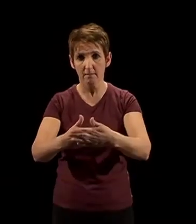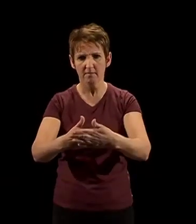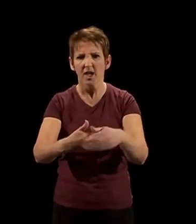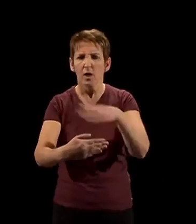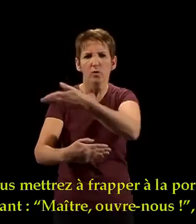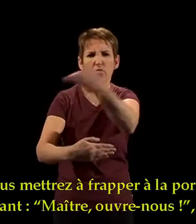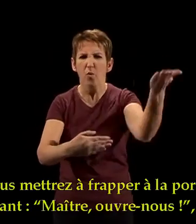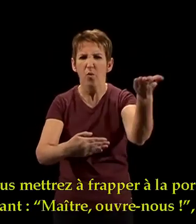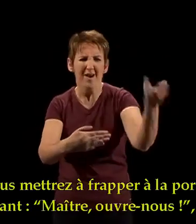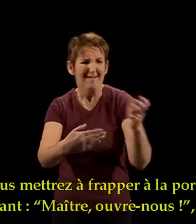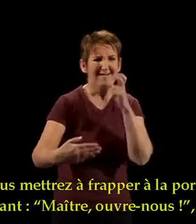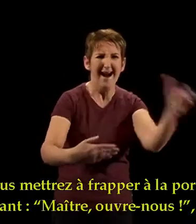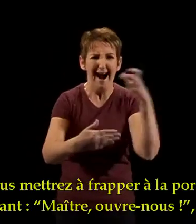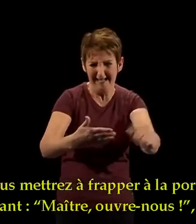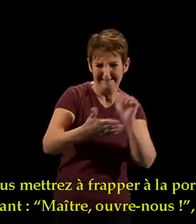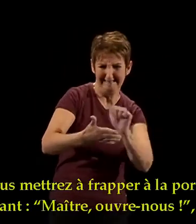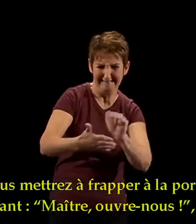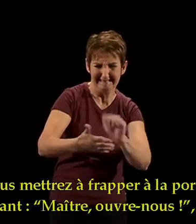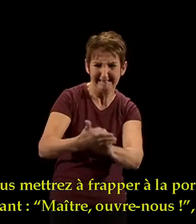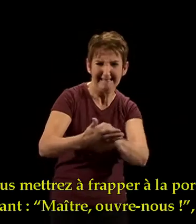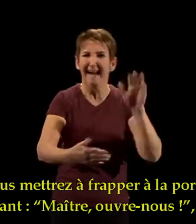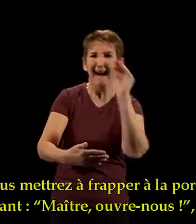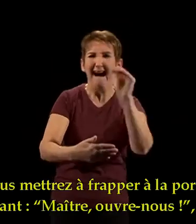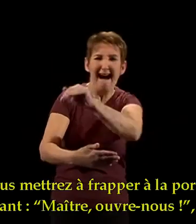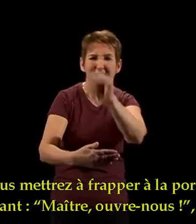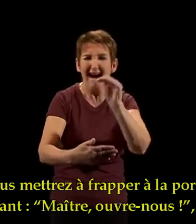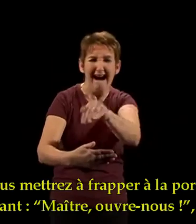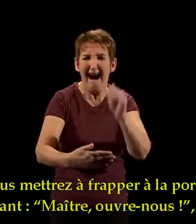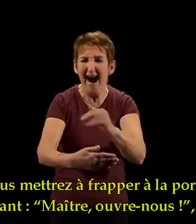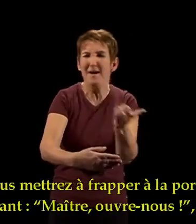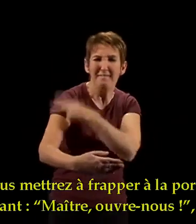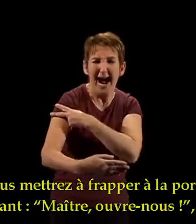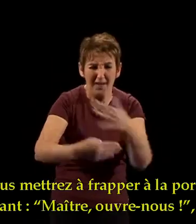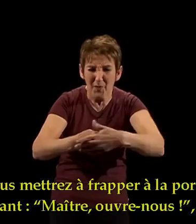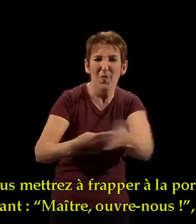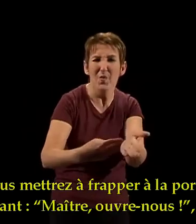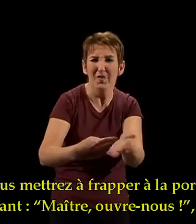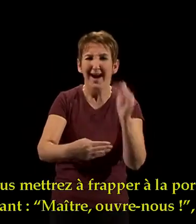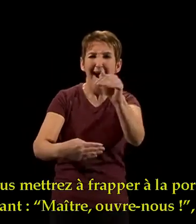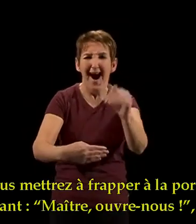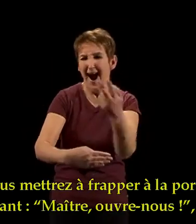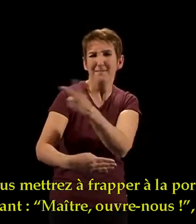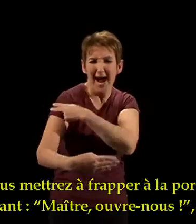Vous vous mettrez à frapper à la porte en disant « Maître, ouvre-nous ! »